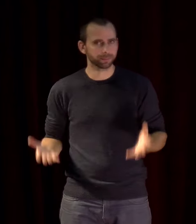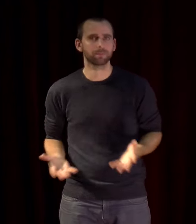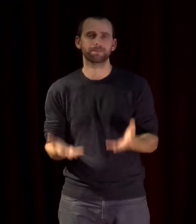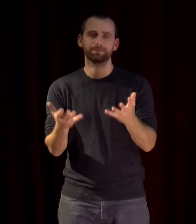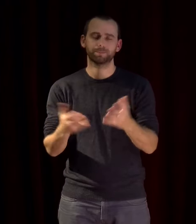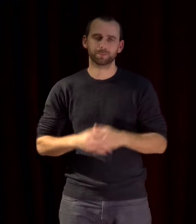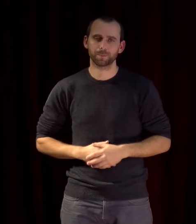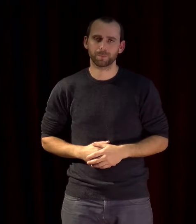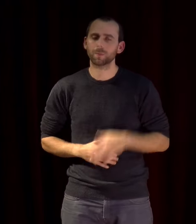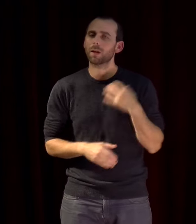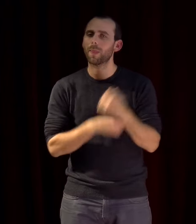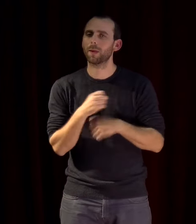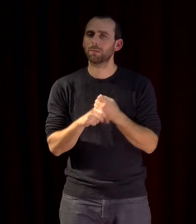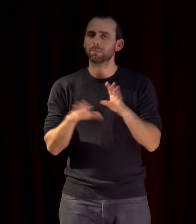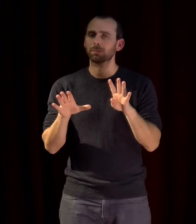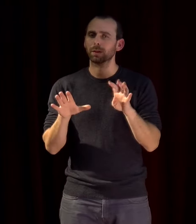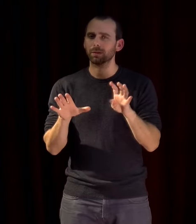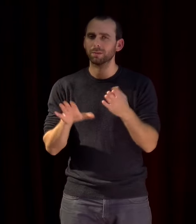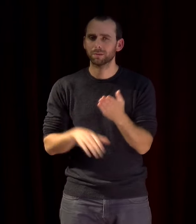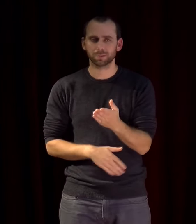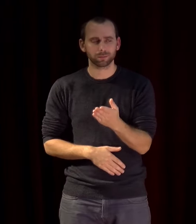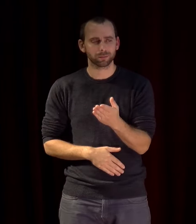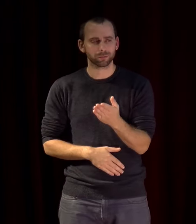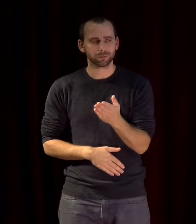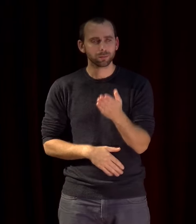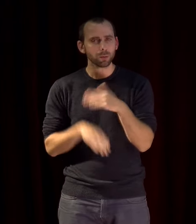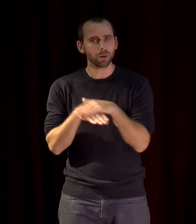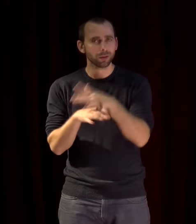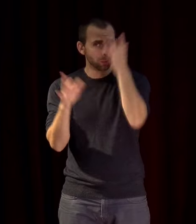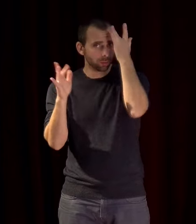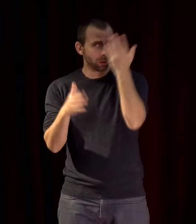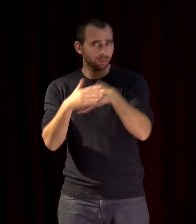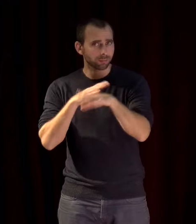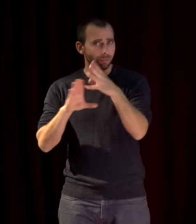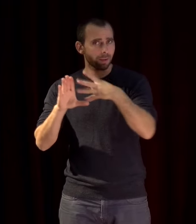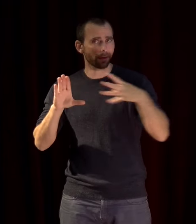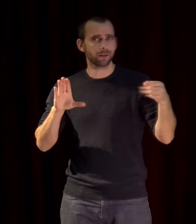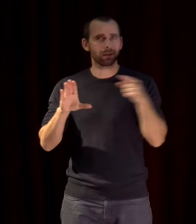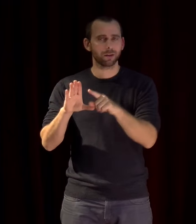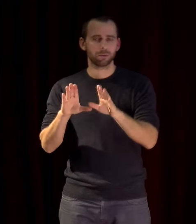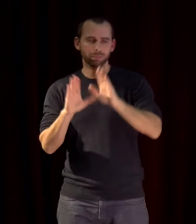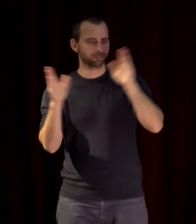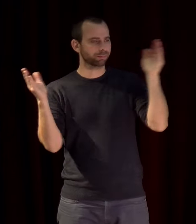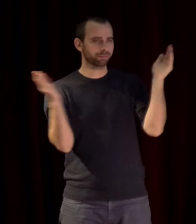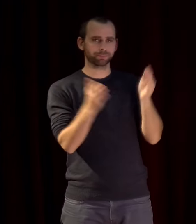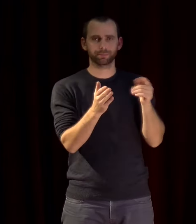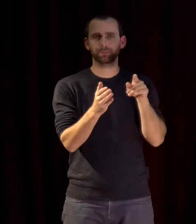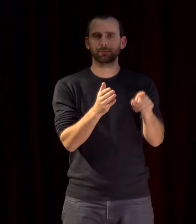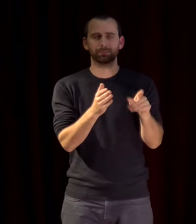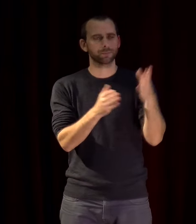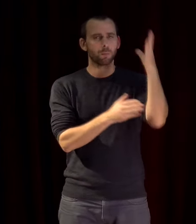culturelle de l'Europe en Méditerranée était dédiée prioritairement à la coopération entre